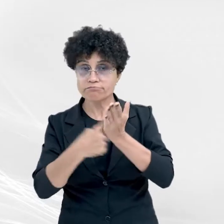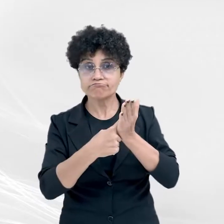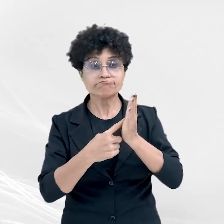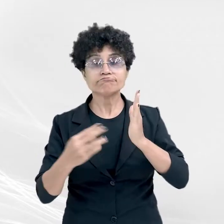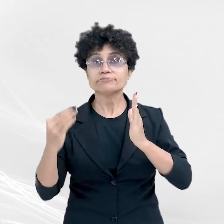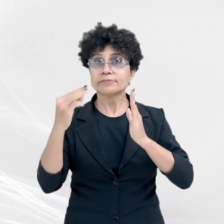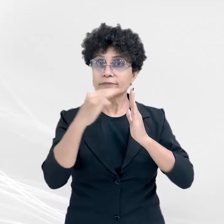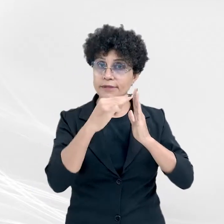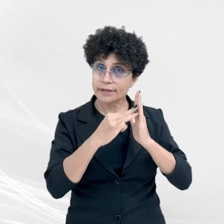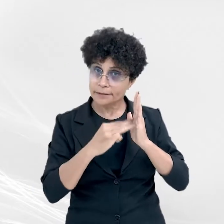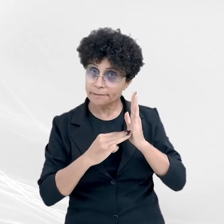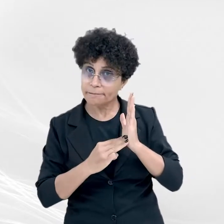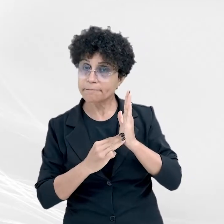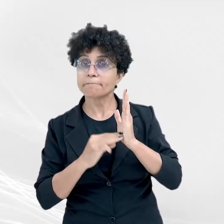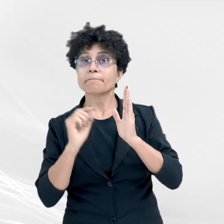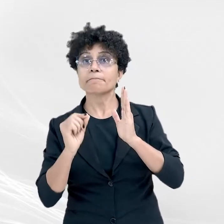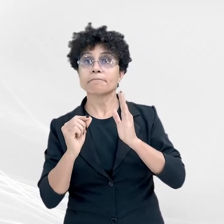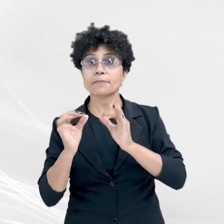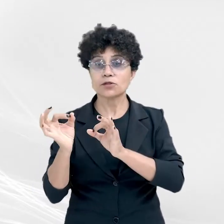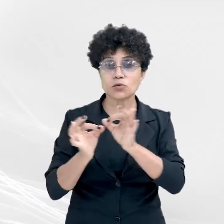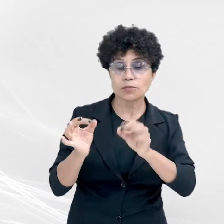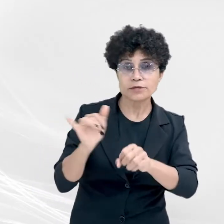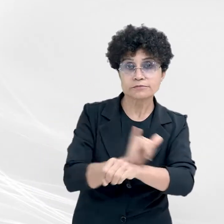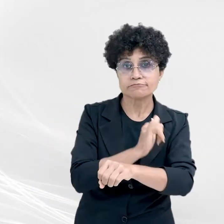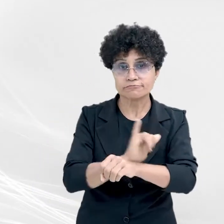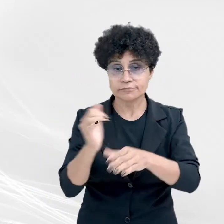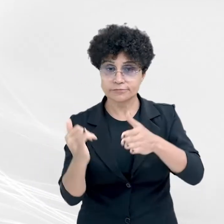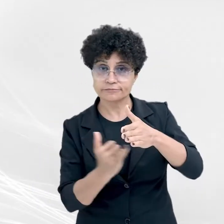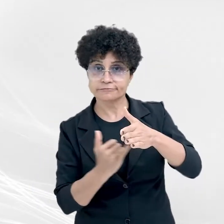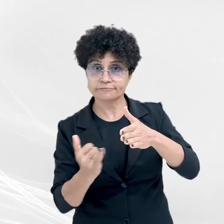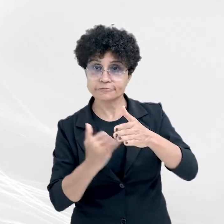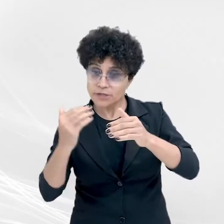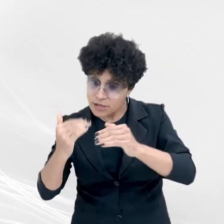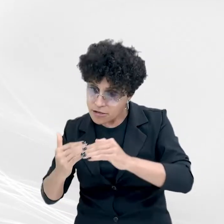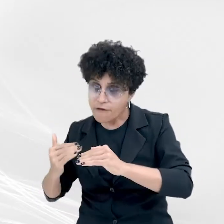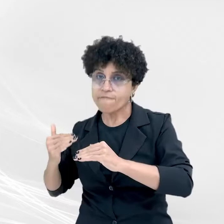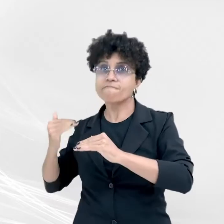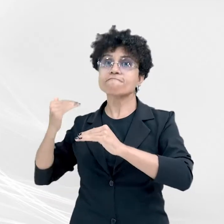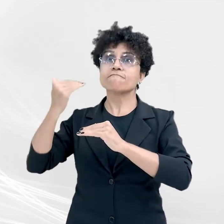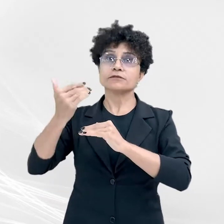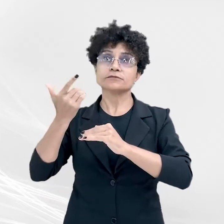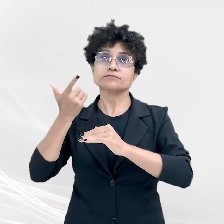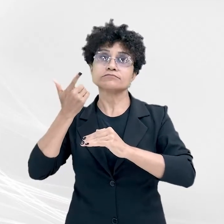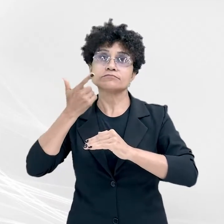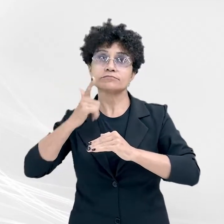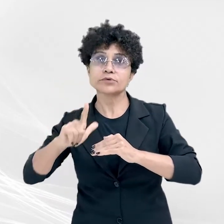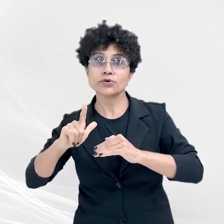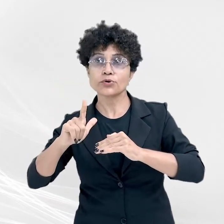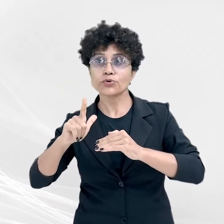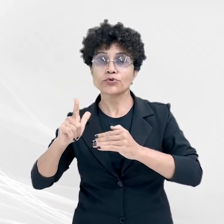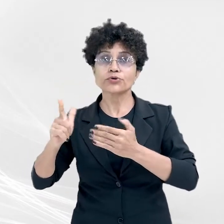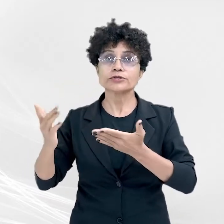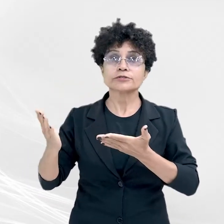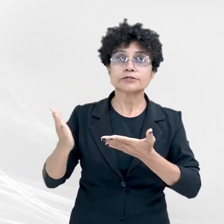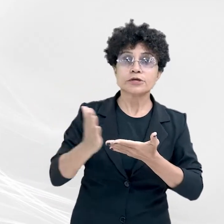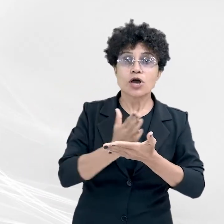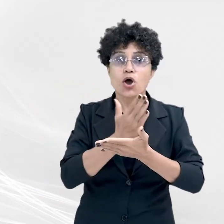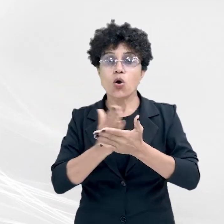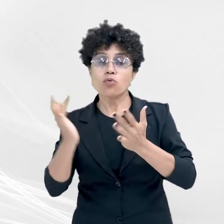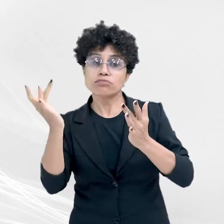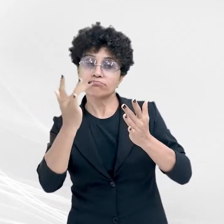planejamento estratégico da instituição e avanços obtidos foram alguns dos pontos